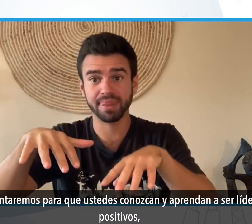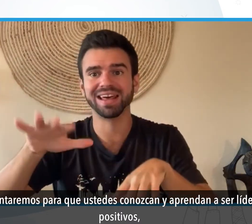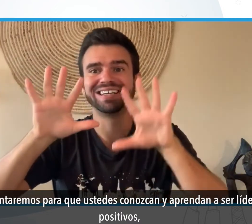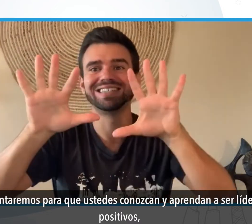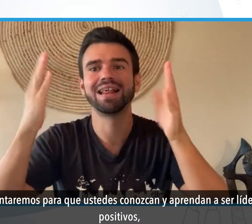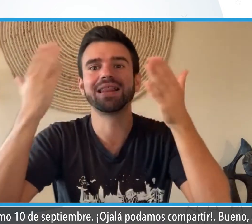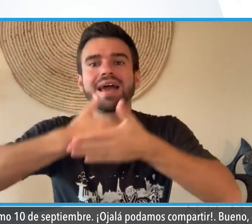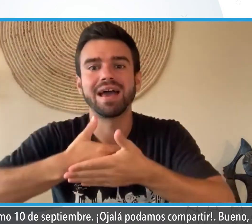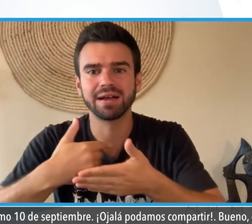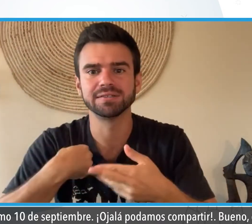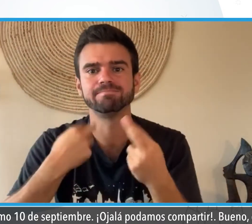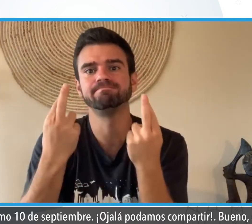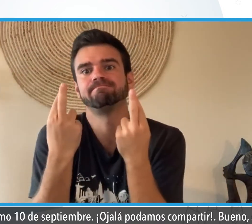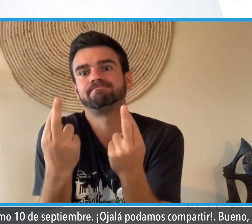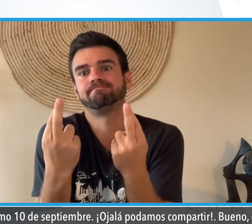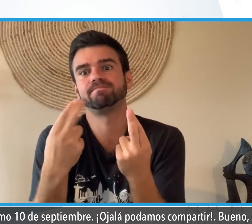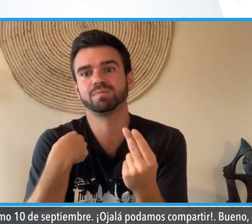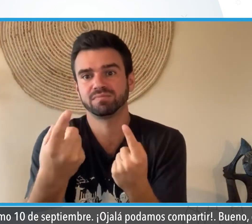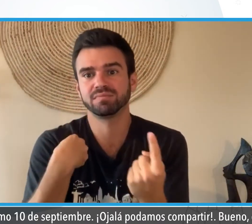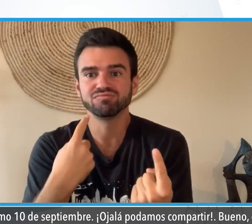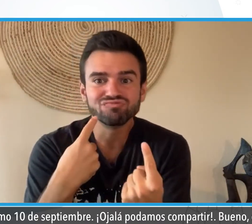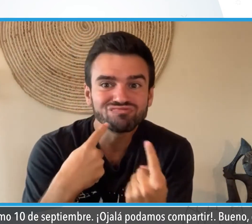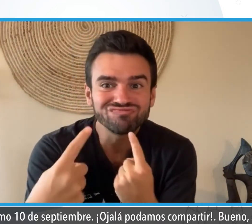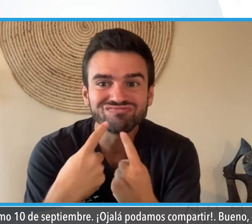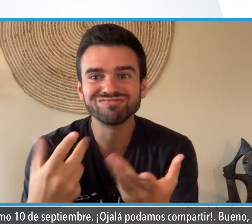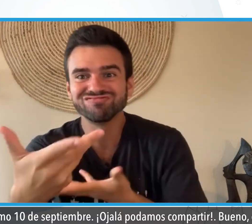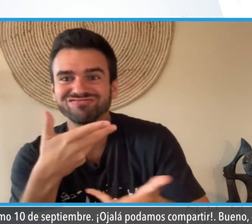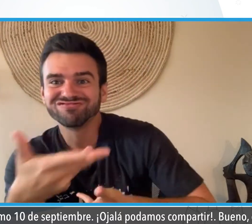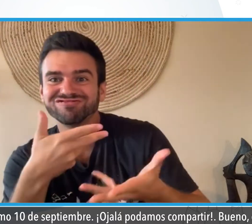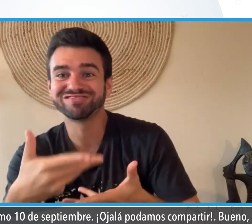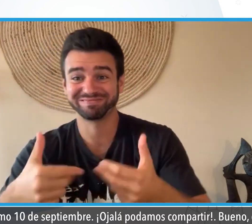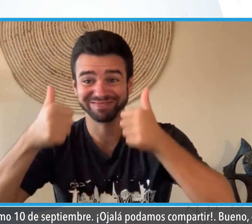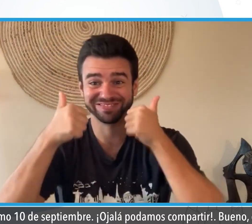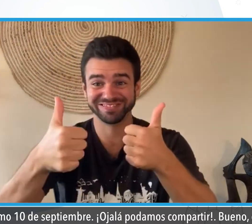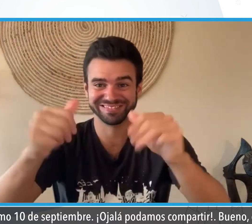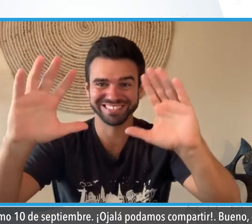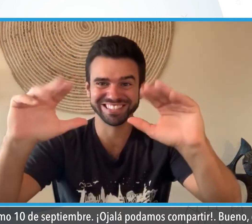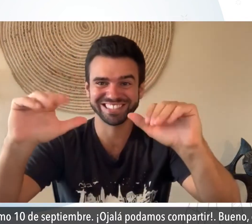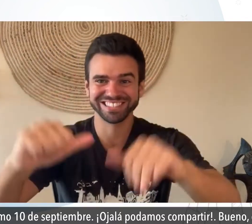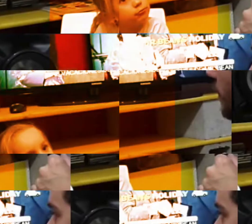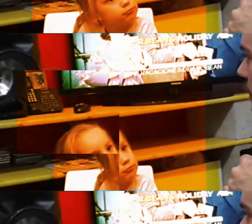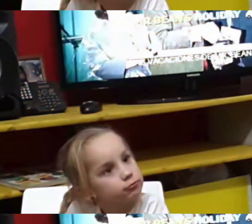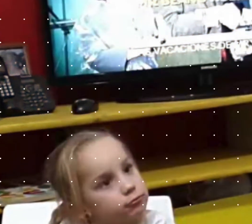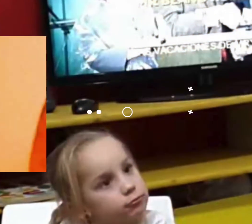el próximo 10 de septiembre. Ojalá podamos compartir. Bueno, chao.